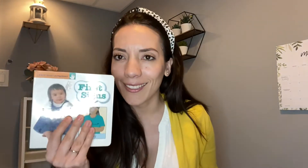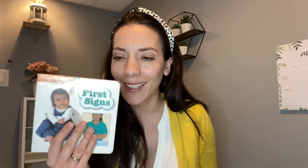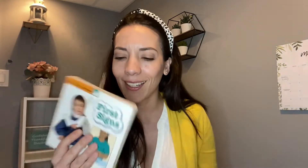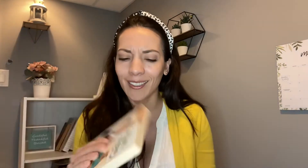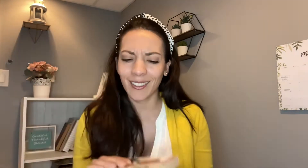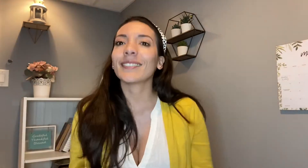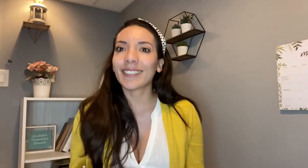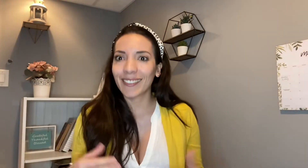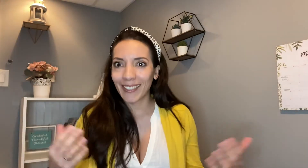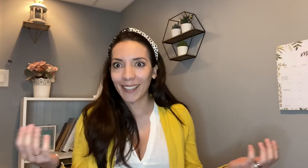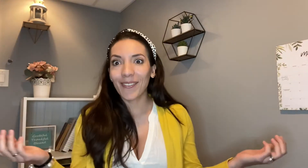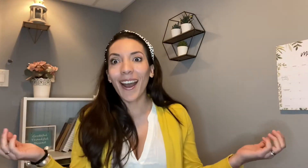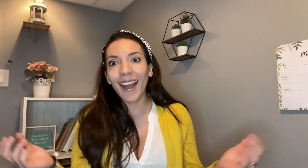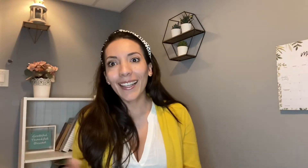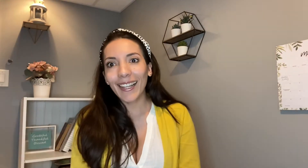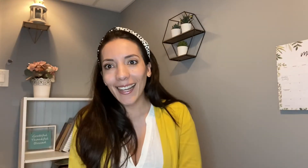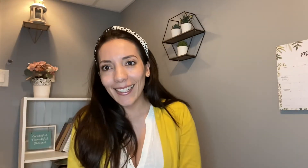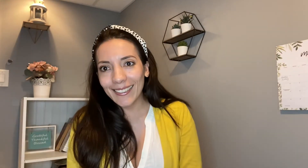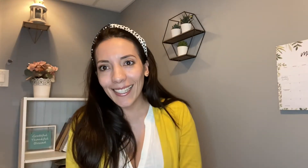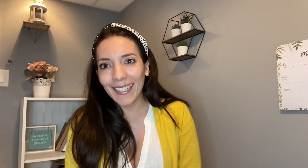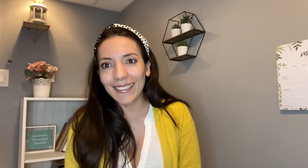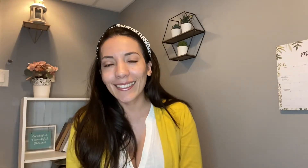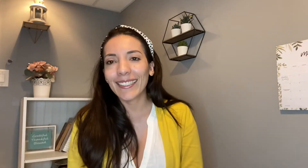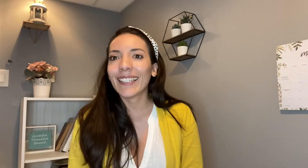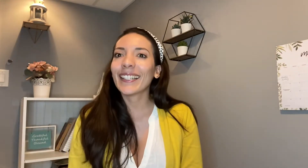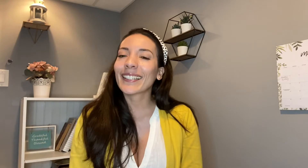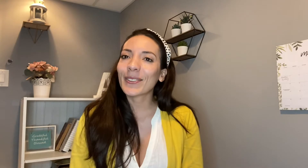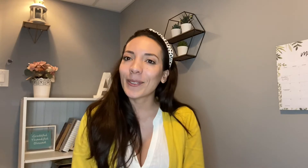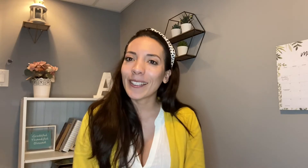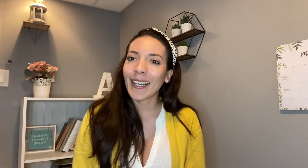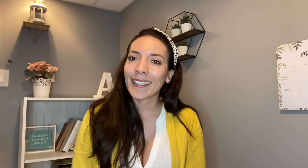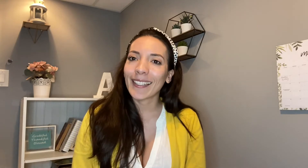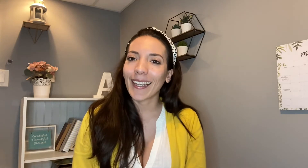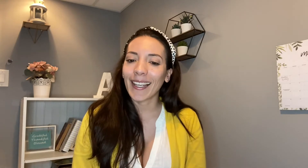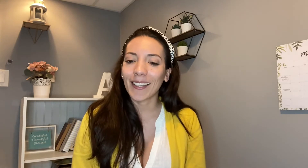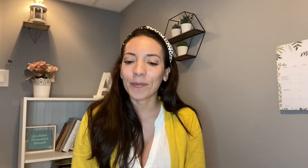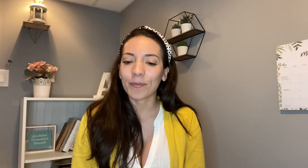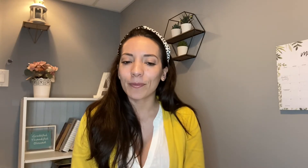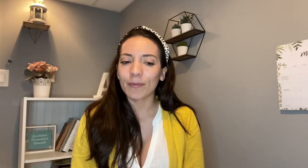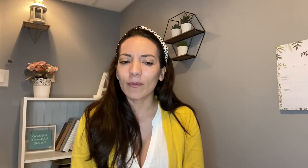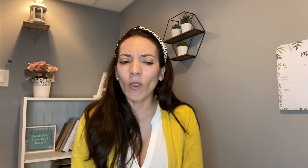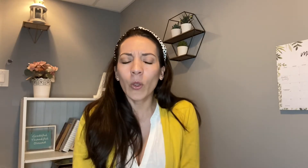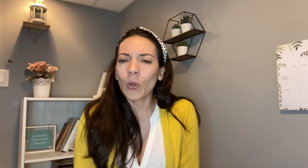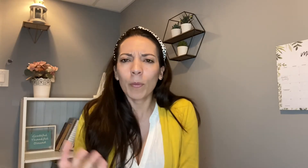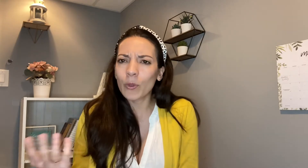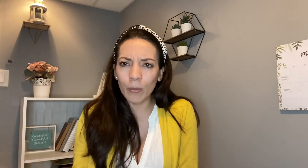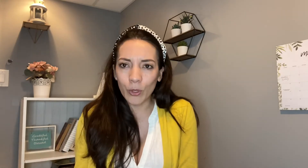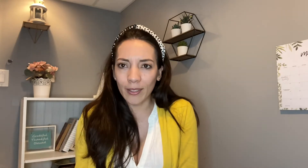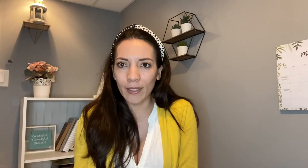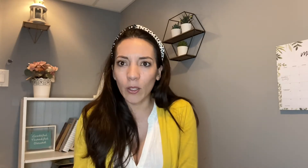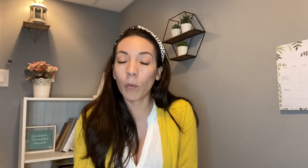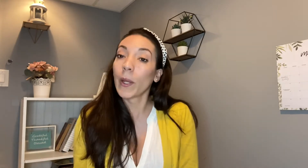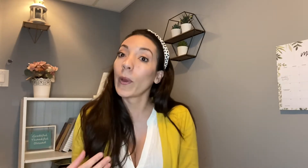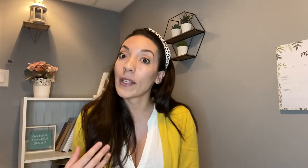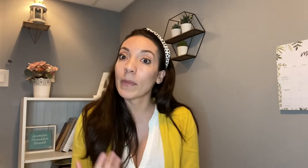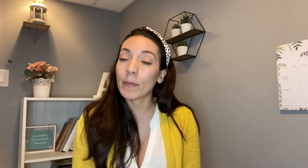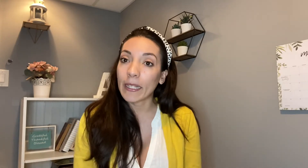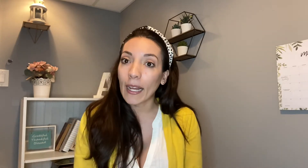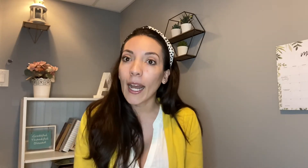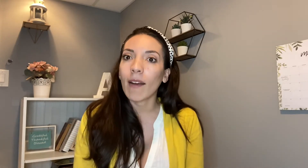entonces yo era como ay gracias y resulta que no le puse mucha atención pero ella me explicaba